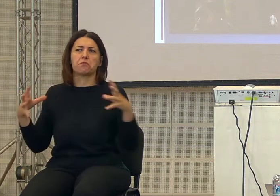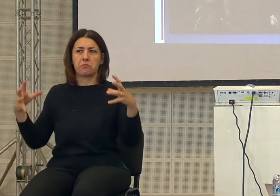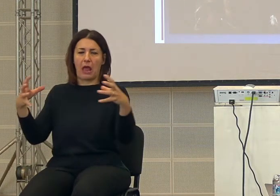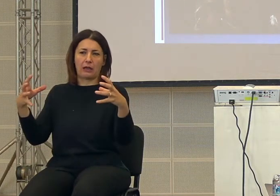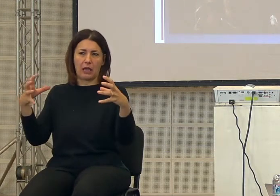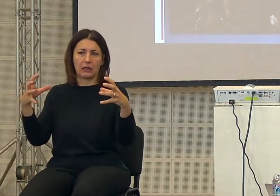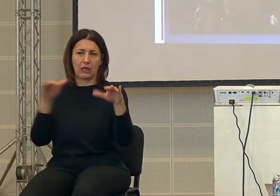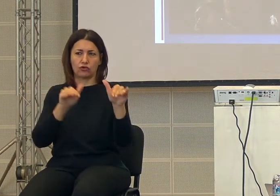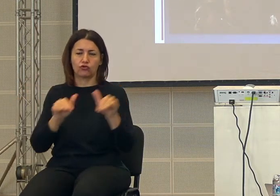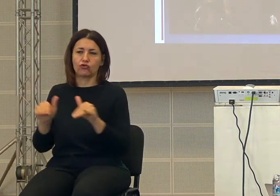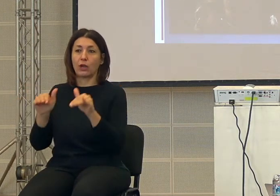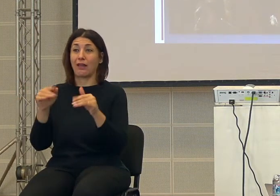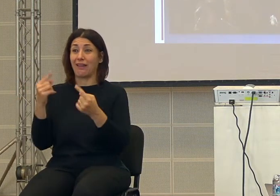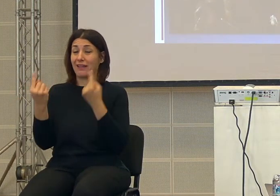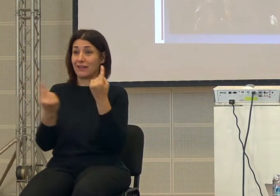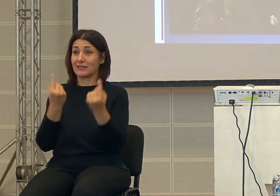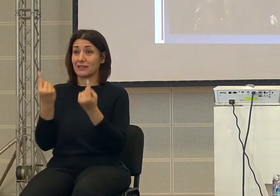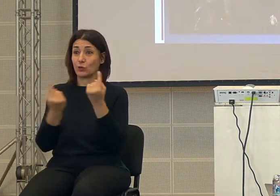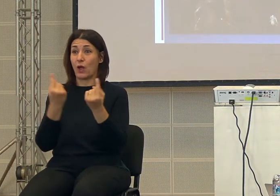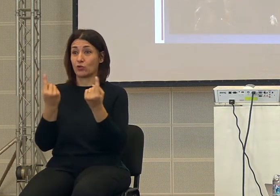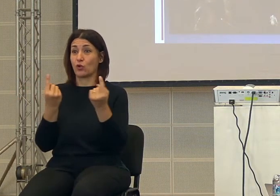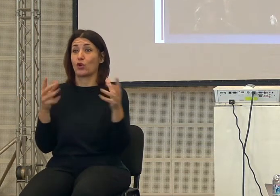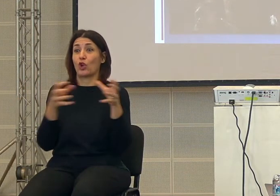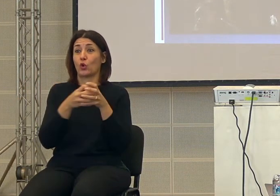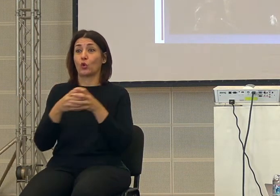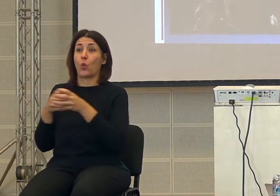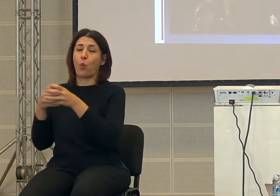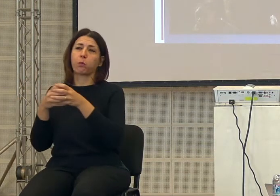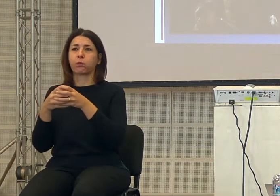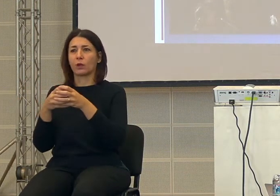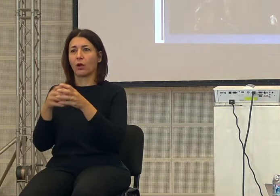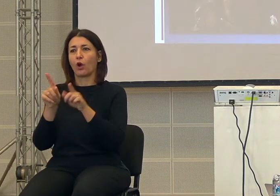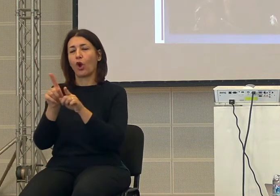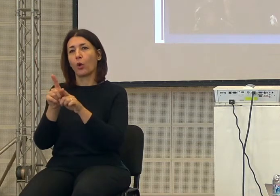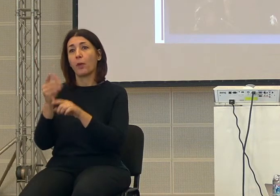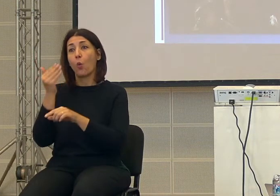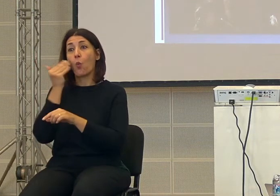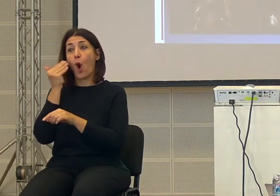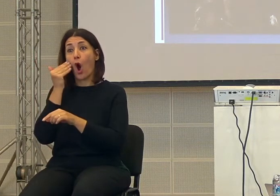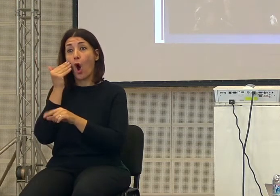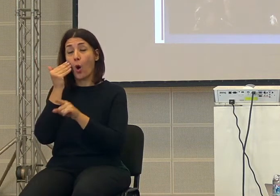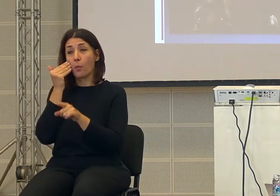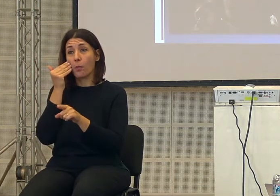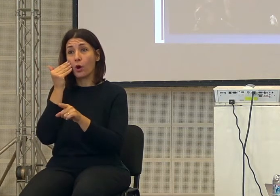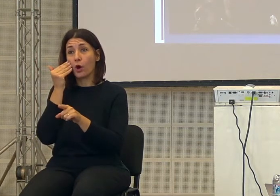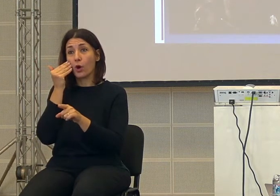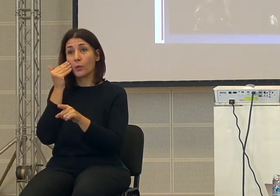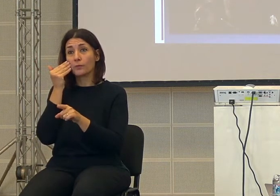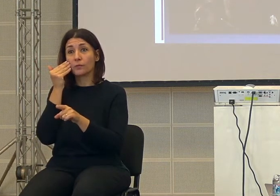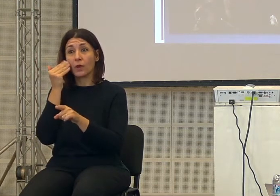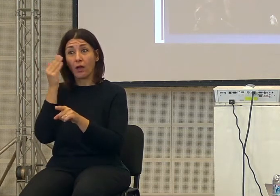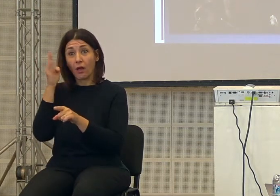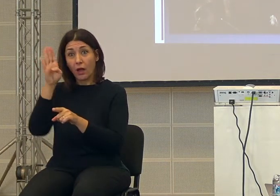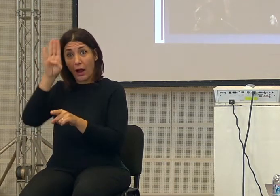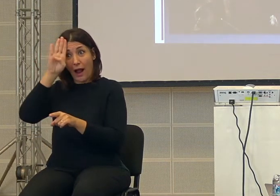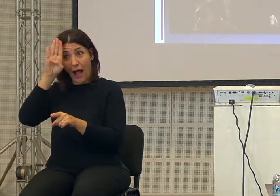e in questa situazione le specie sono abbastanza marginali, cioè l'uomo non è il padrone